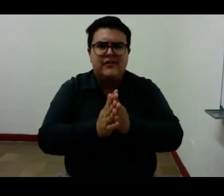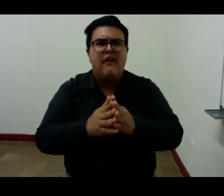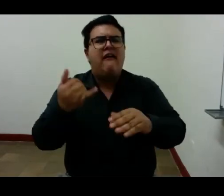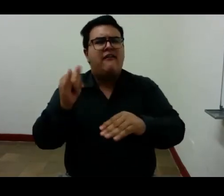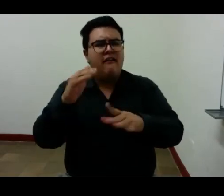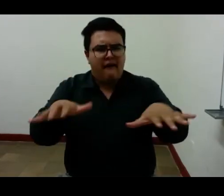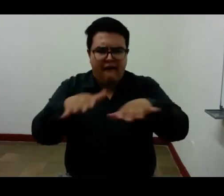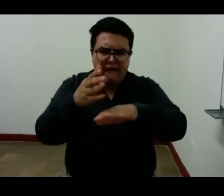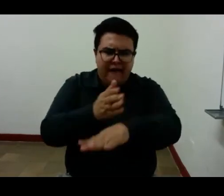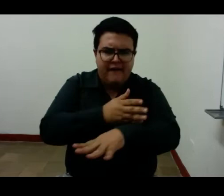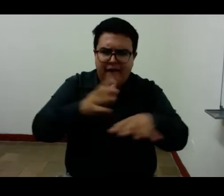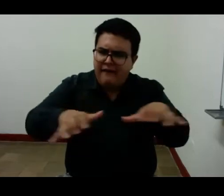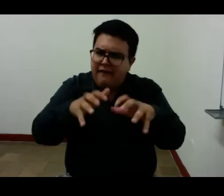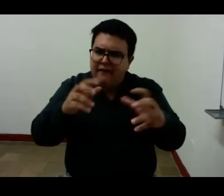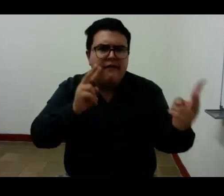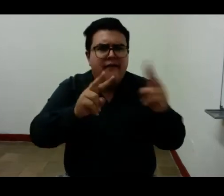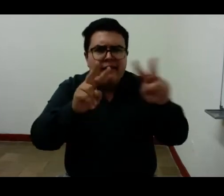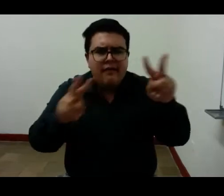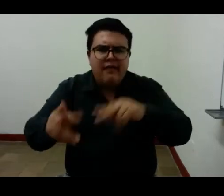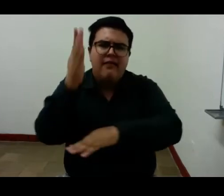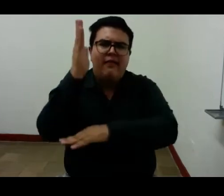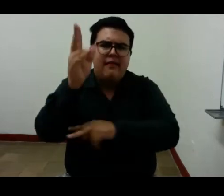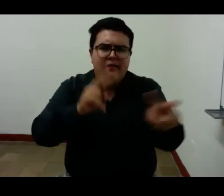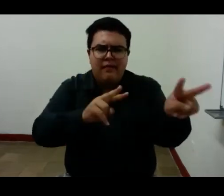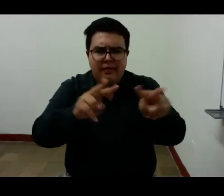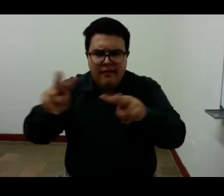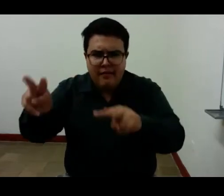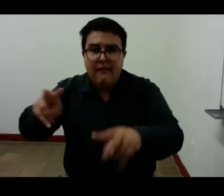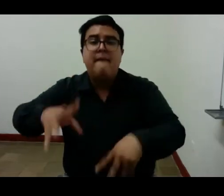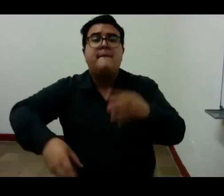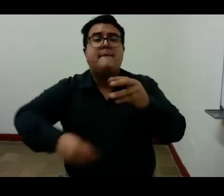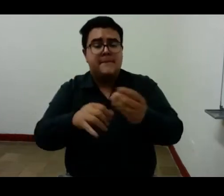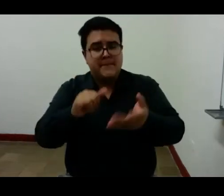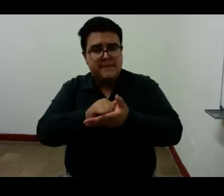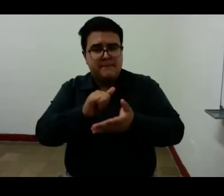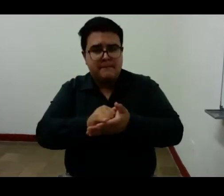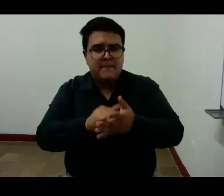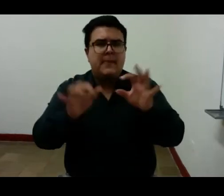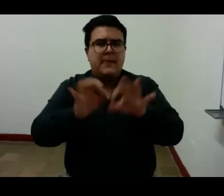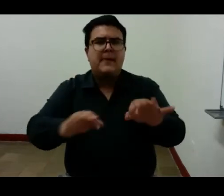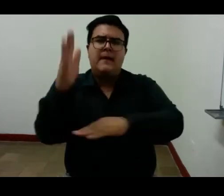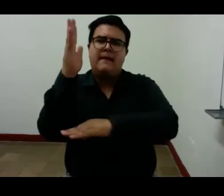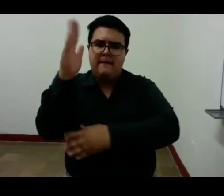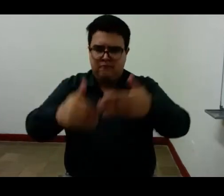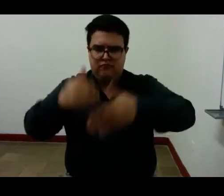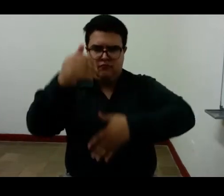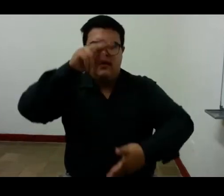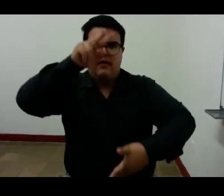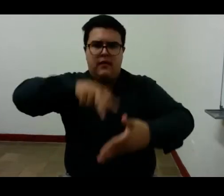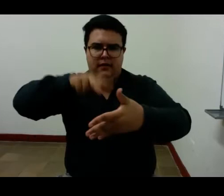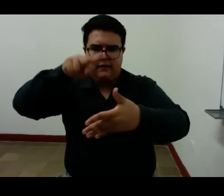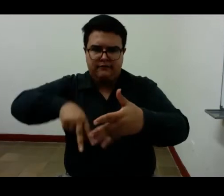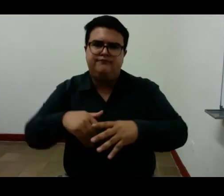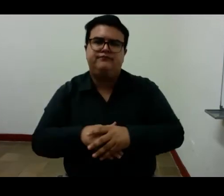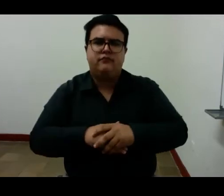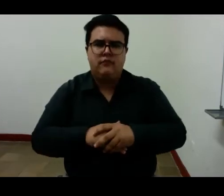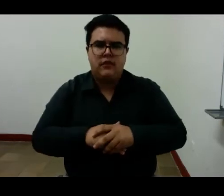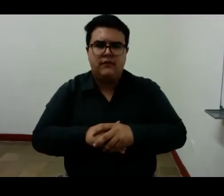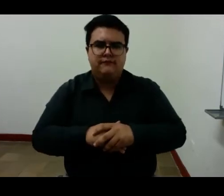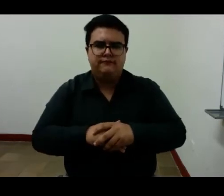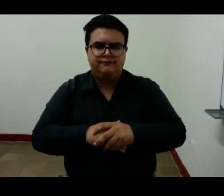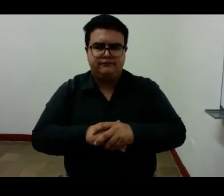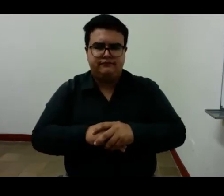con la lectura de la ponencia. Son,